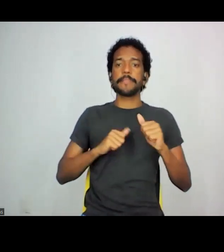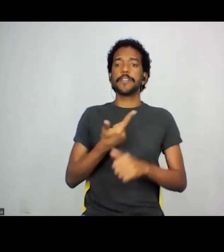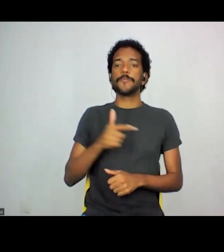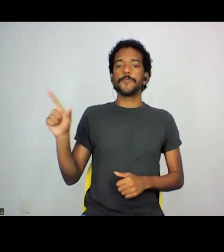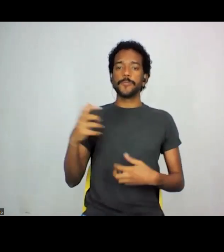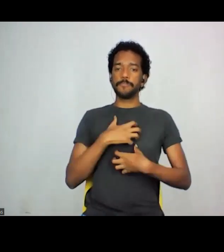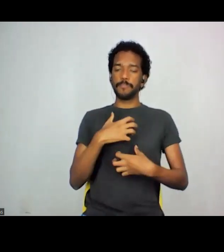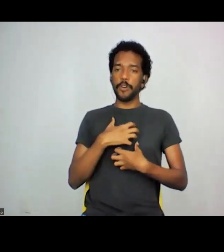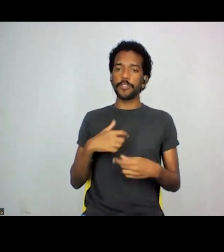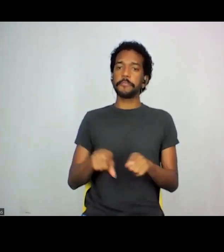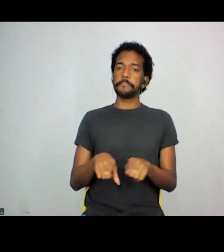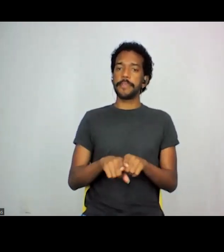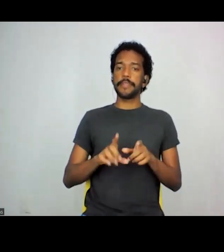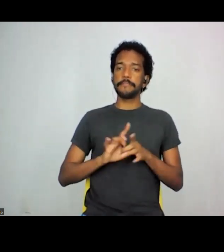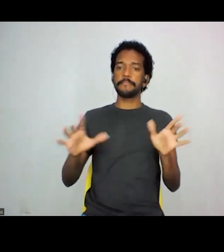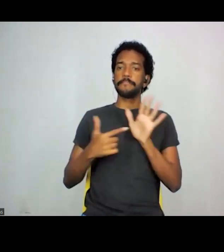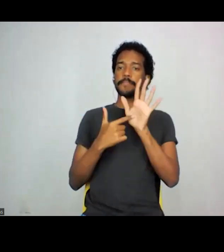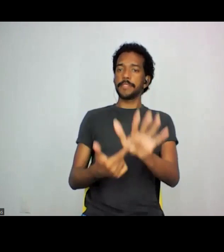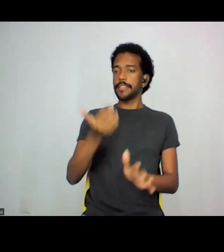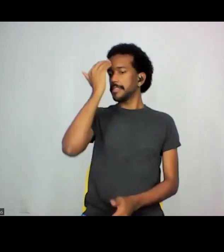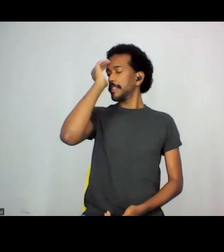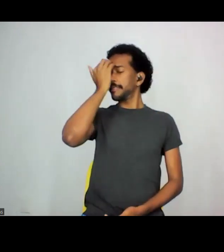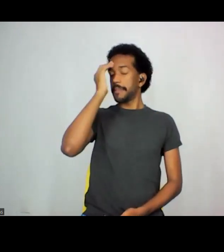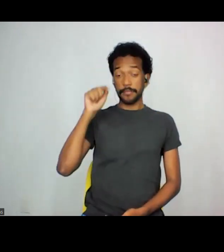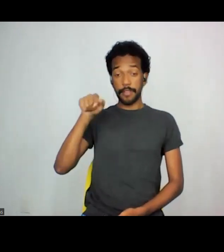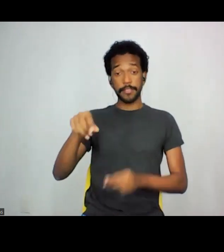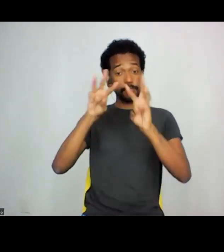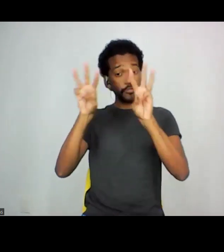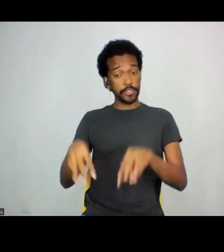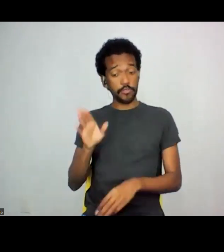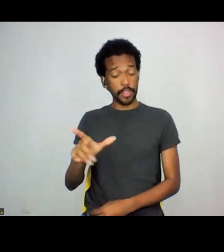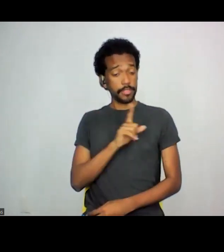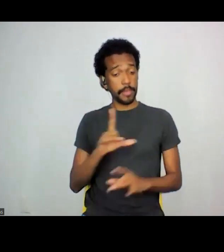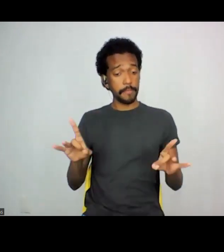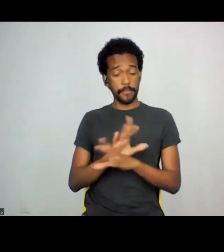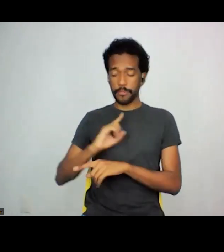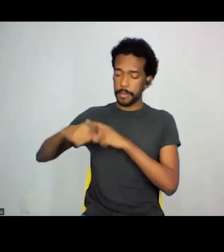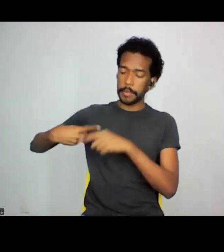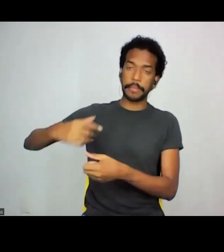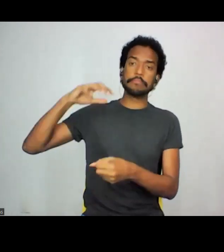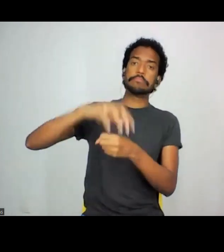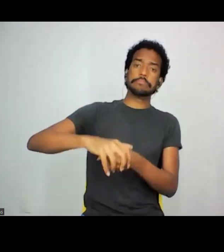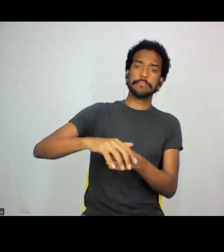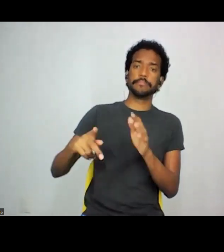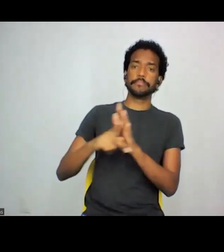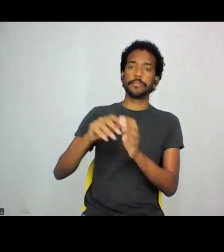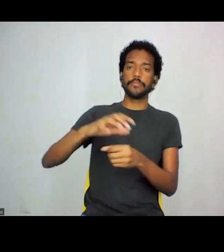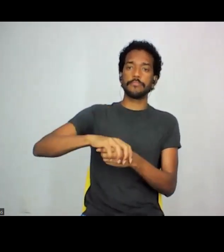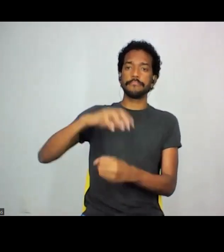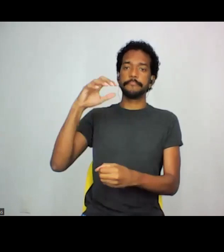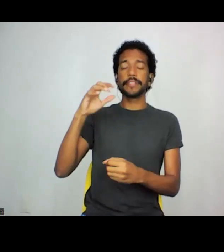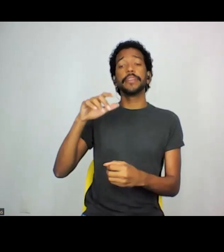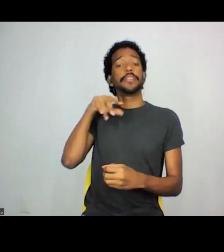nesse entendimento de que esses museus que já existem, que a gente herdou, os museus colonialistas, universalizantes,